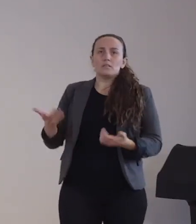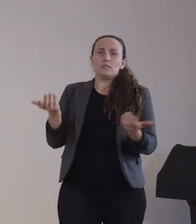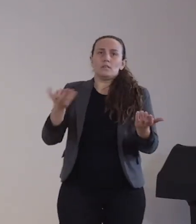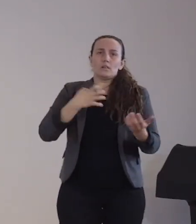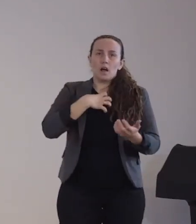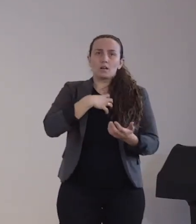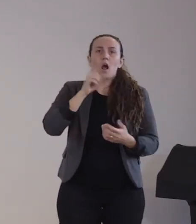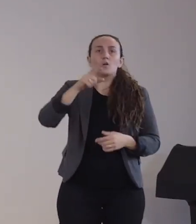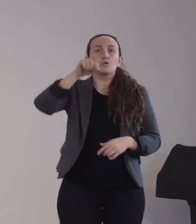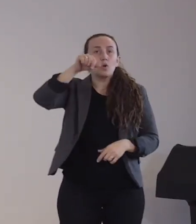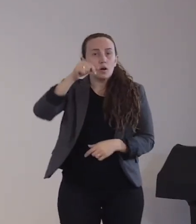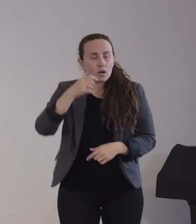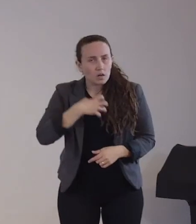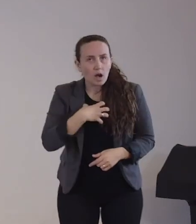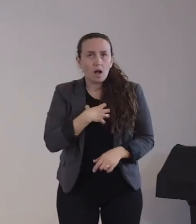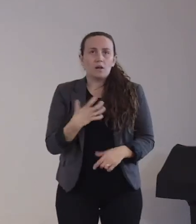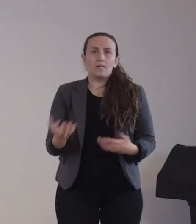wichtiger Risikofaktor.